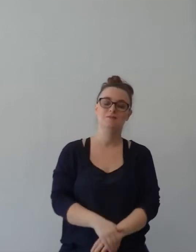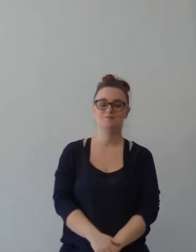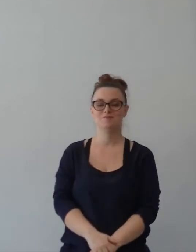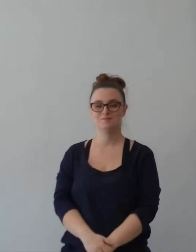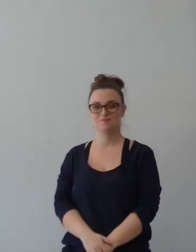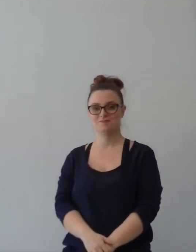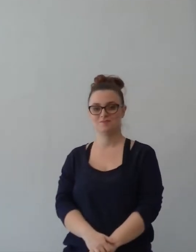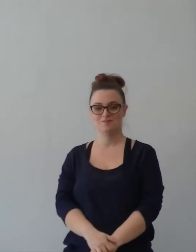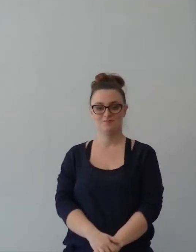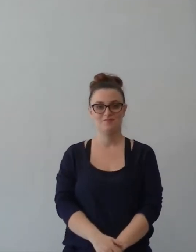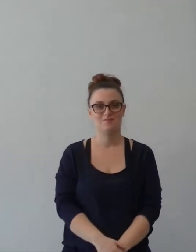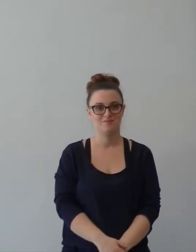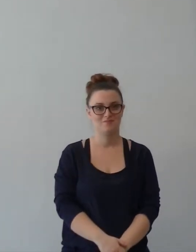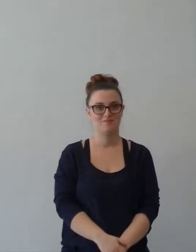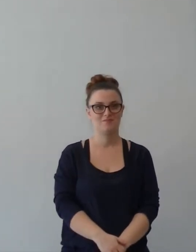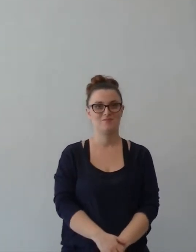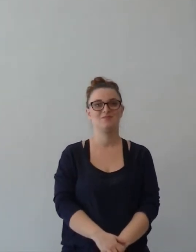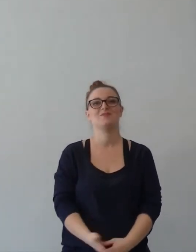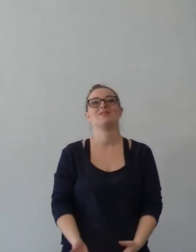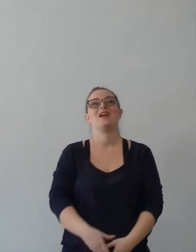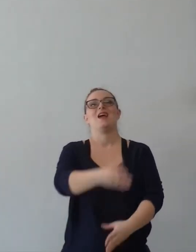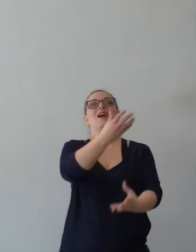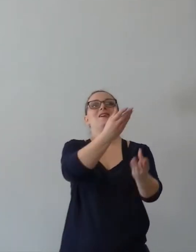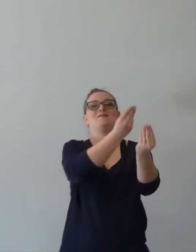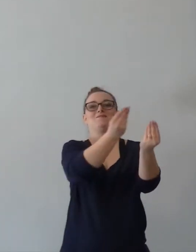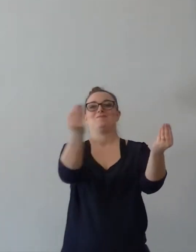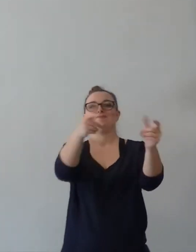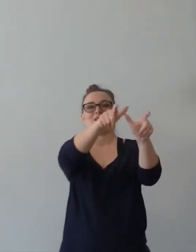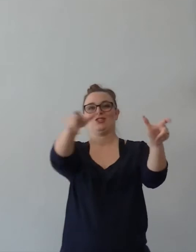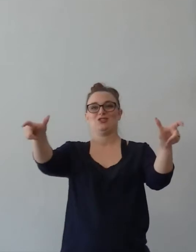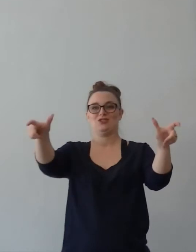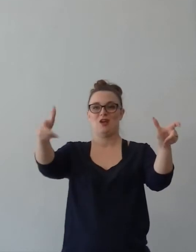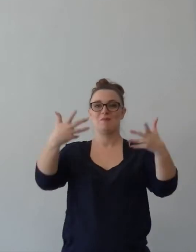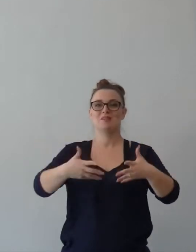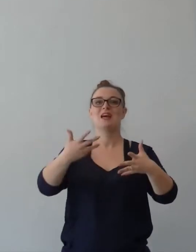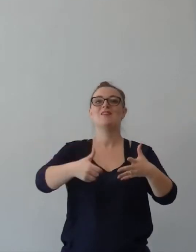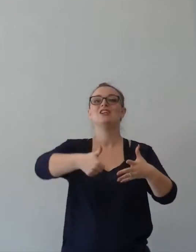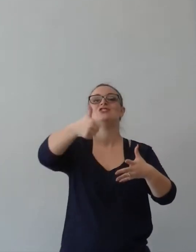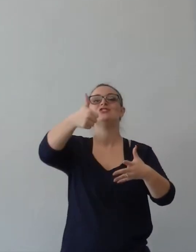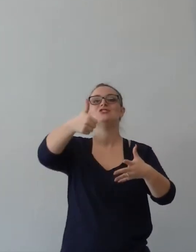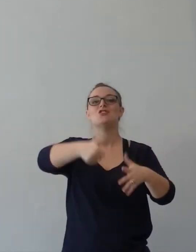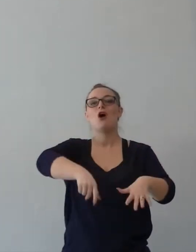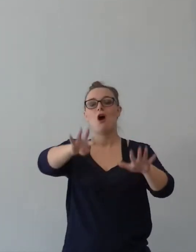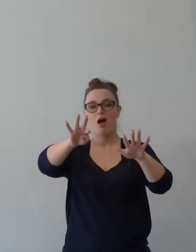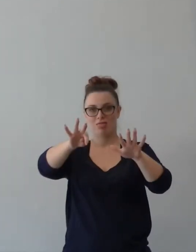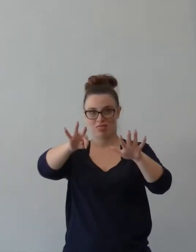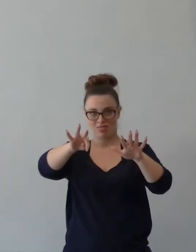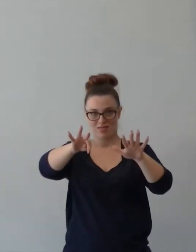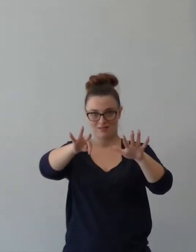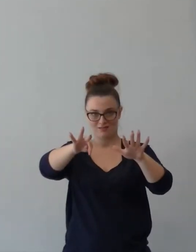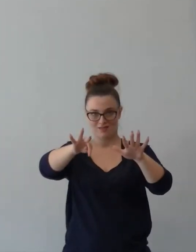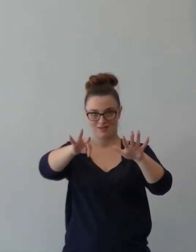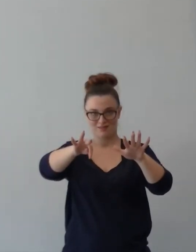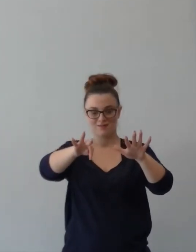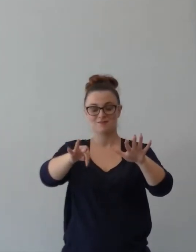che erano persone da 180 kg. Ora, mi faceva bene sbattere contro i piloni?